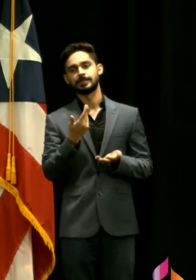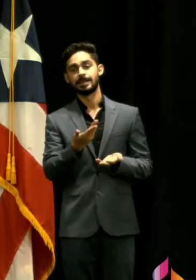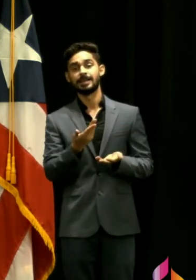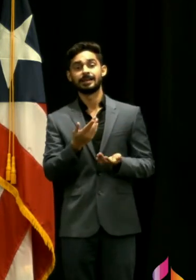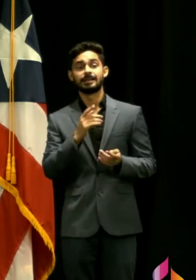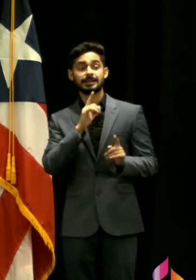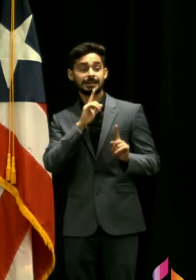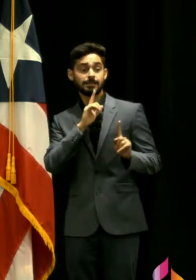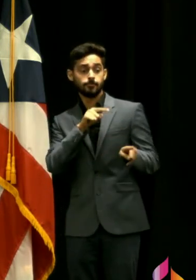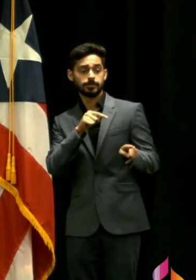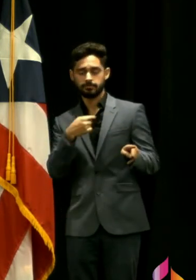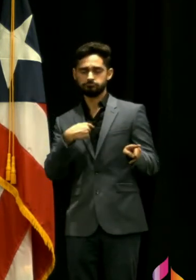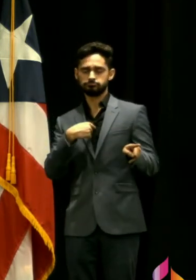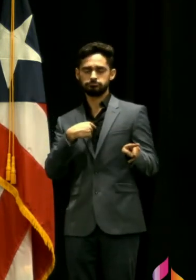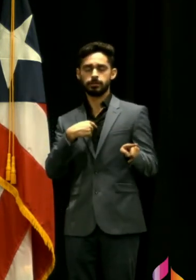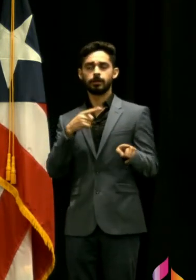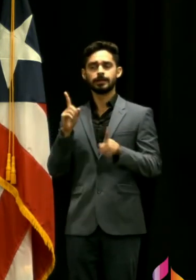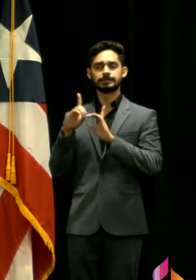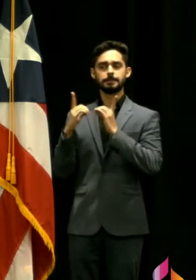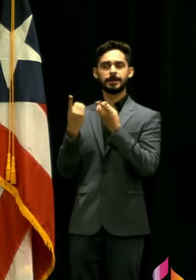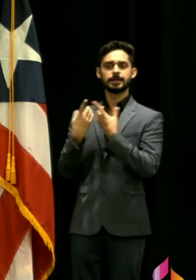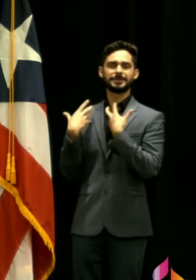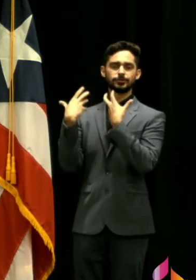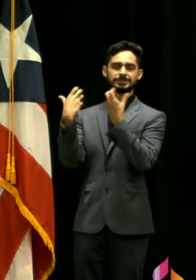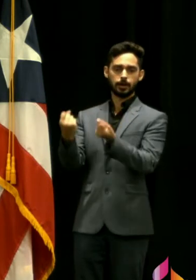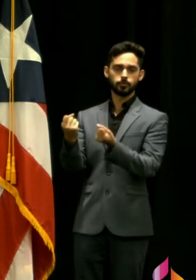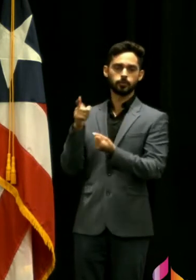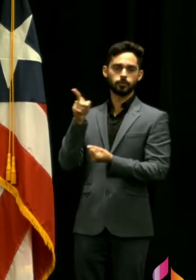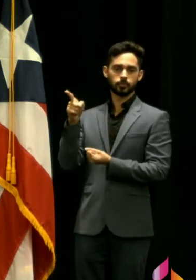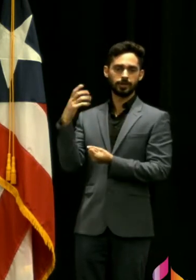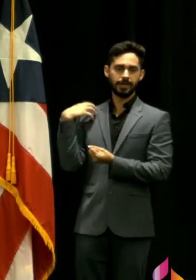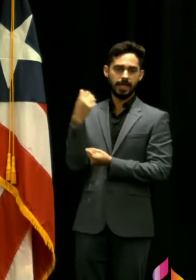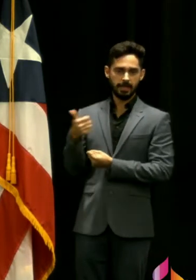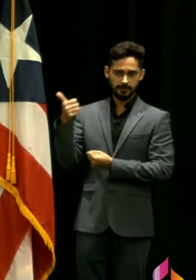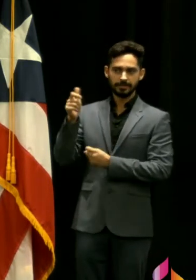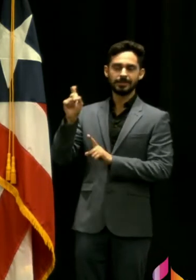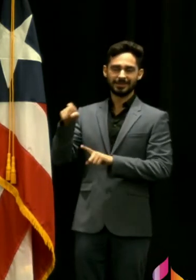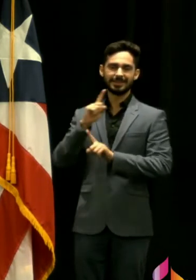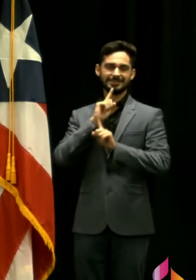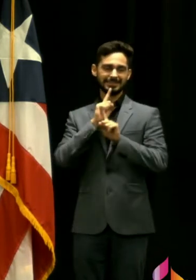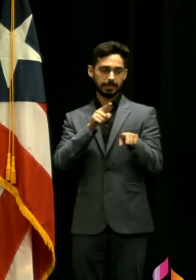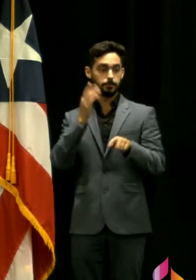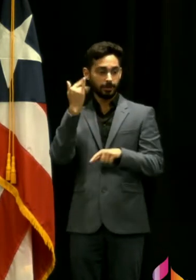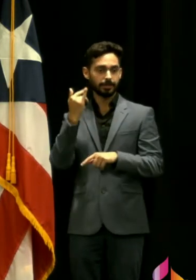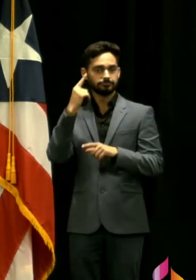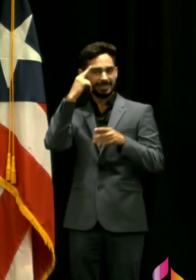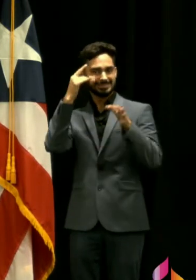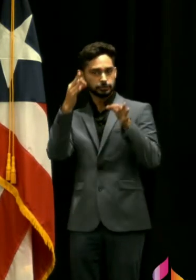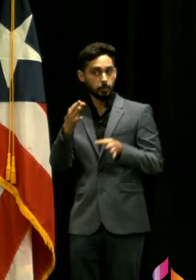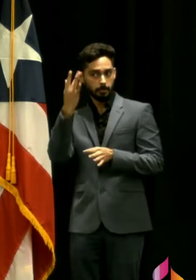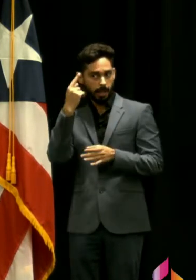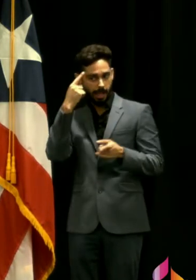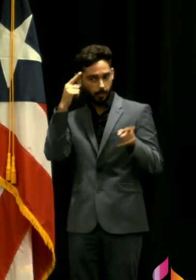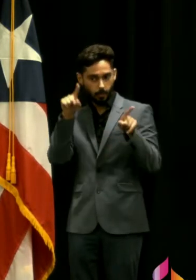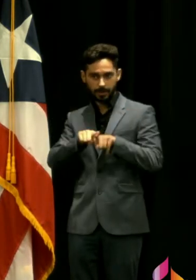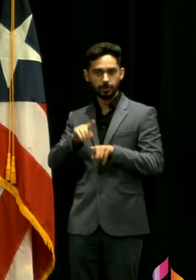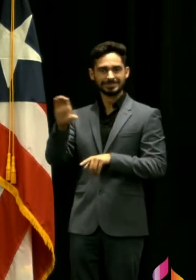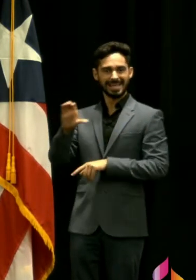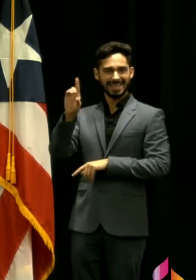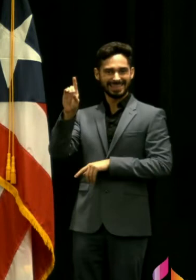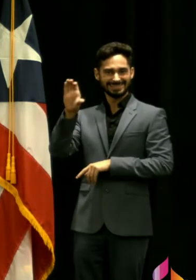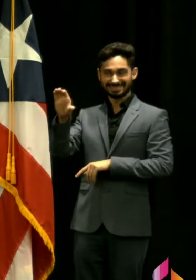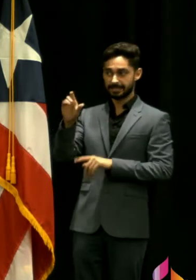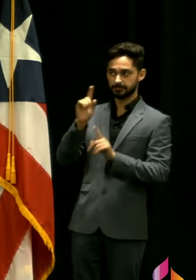contestarla es el personal del departamento de salud porque ellos establecieron el protocolo siguiendo las guías del CDC si en cualquier momento el